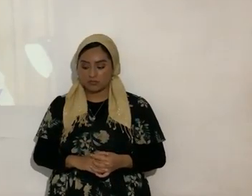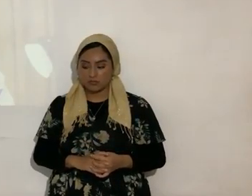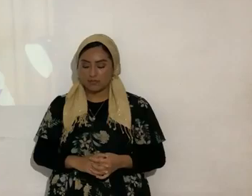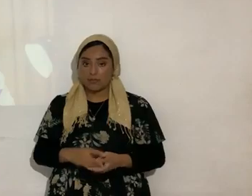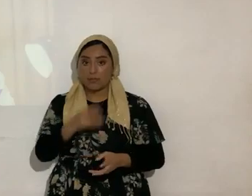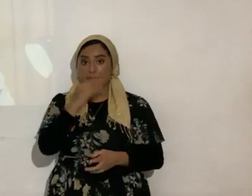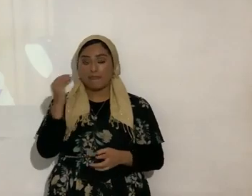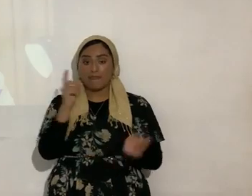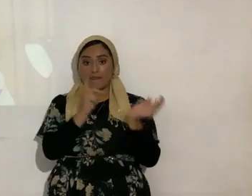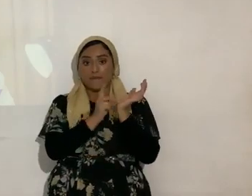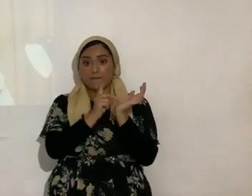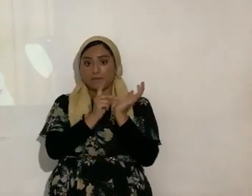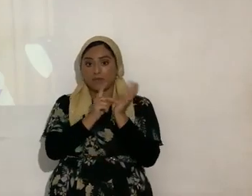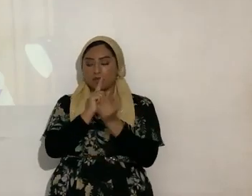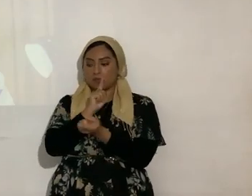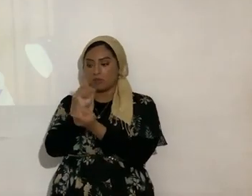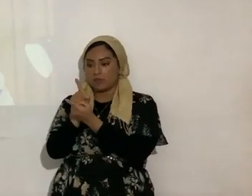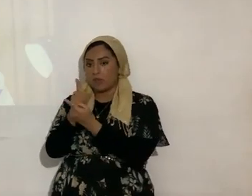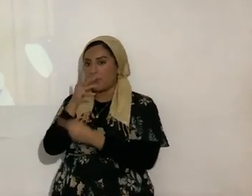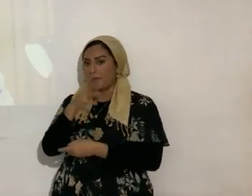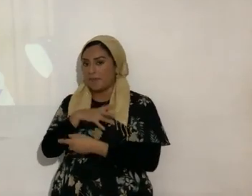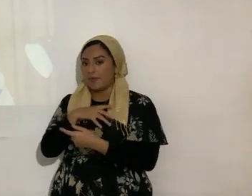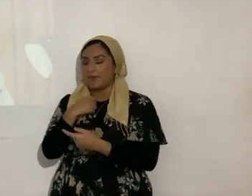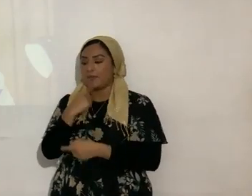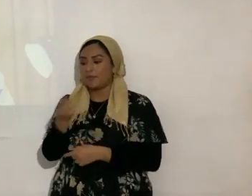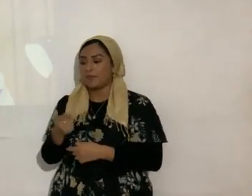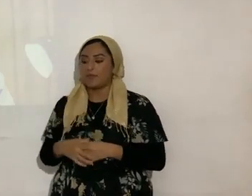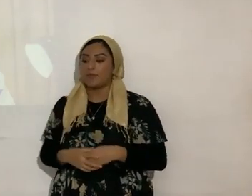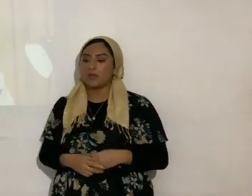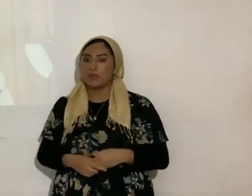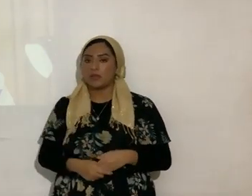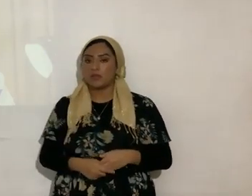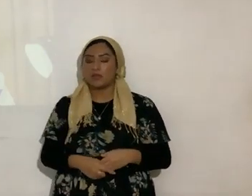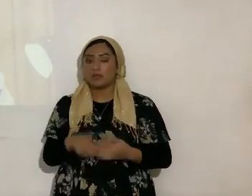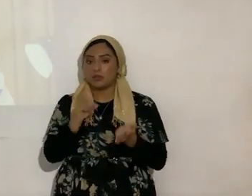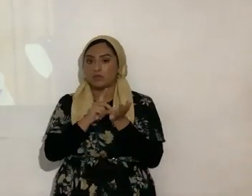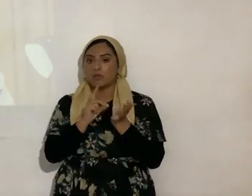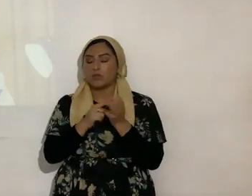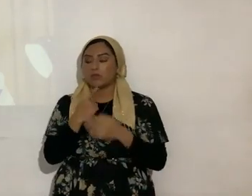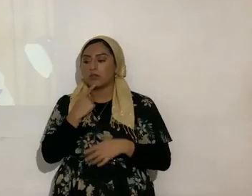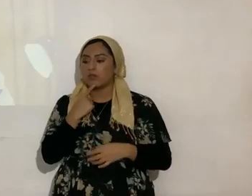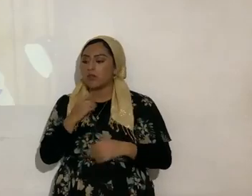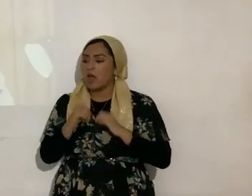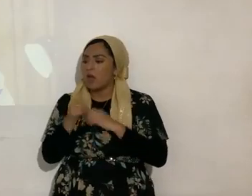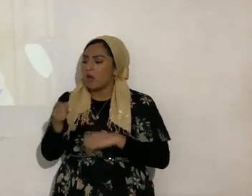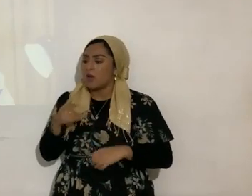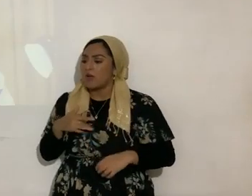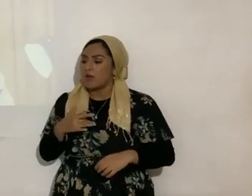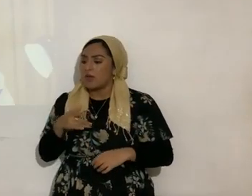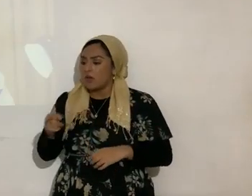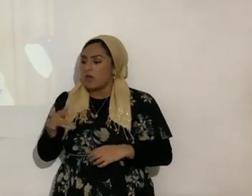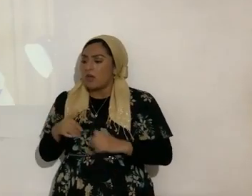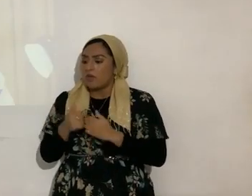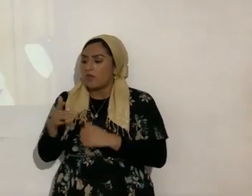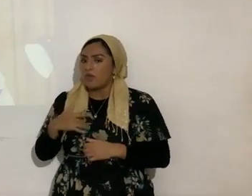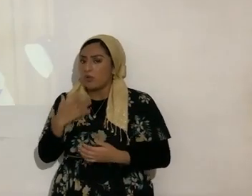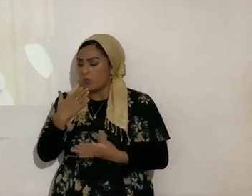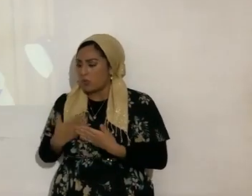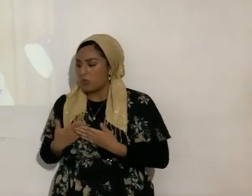su médico de cabecera y le dijo ¿cómo está usted hoy? la saludó con mucho respeto al doctor